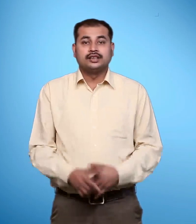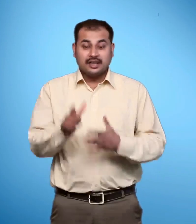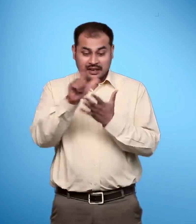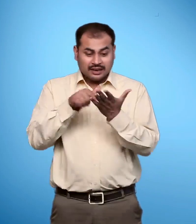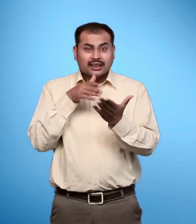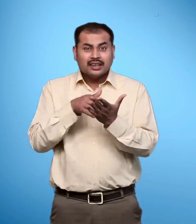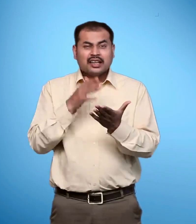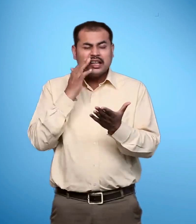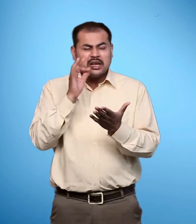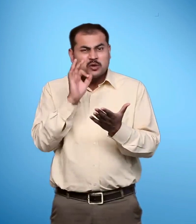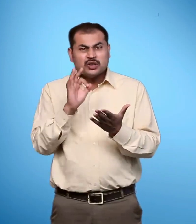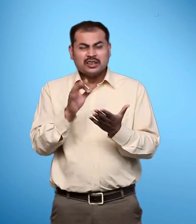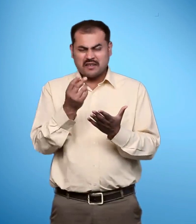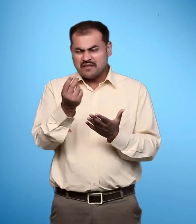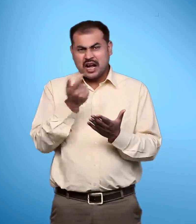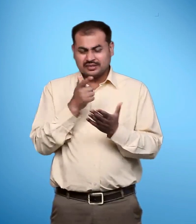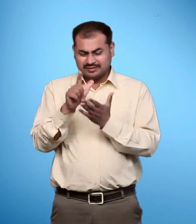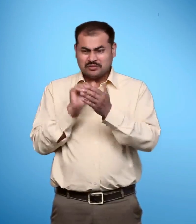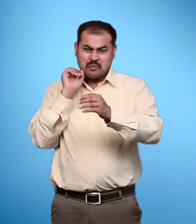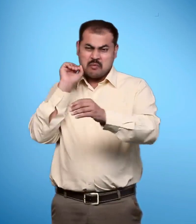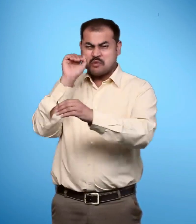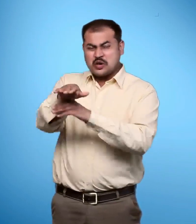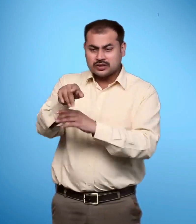जरूरत पढ़ने पर संदेश को जल्दी कैसे पहुचाया जाए